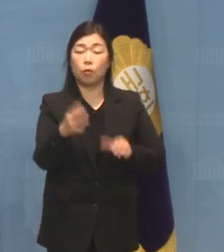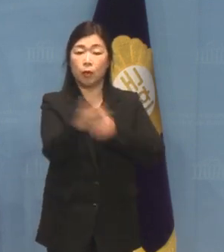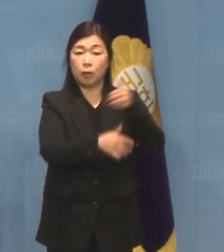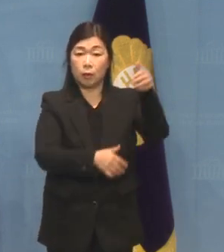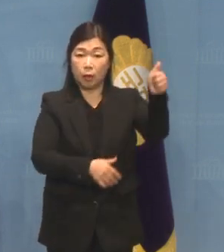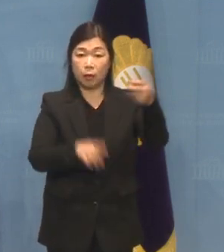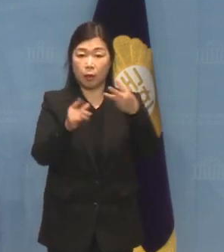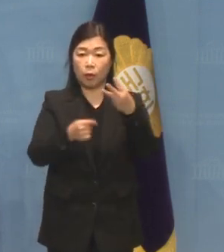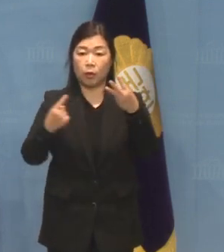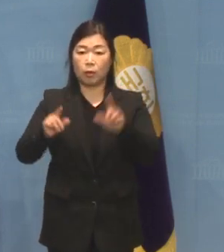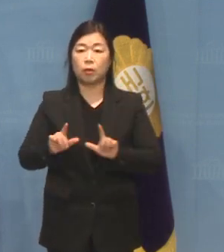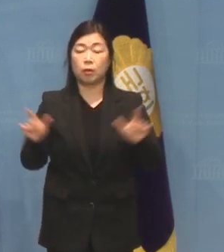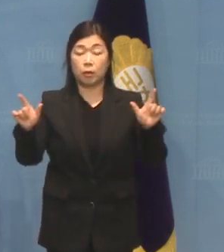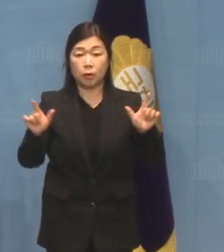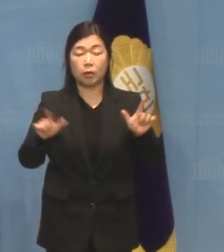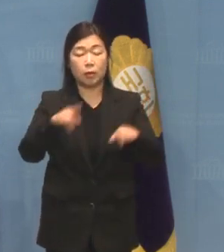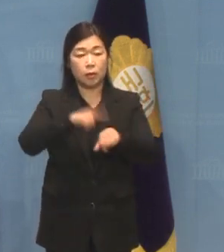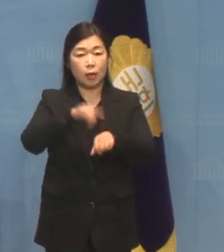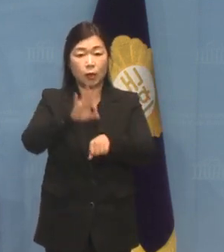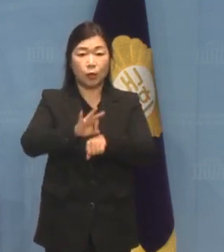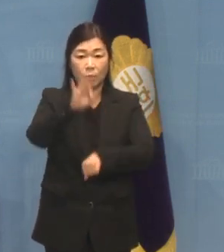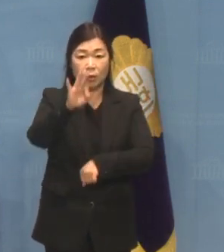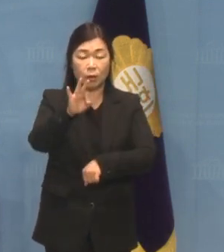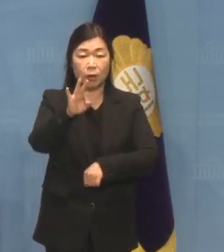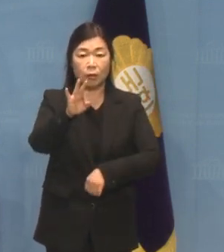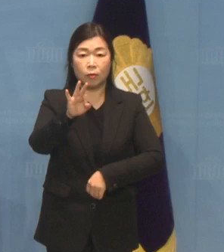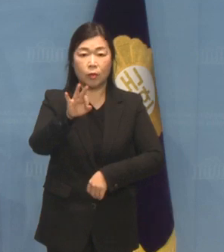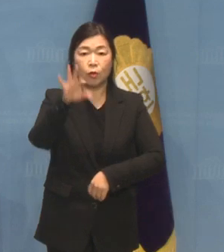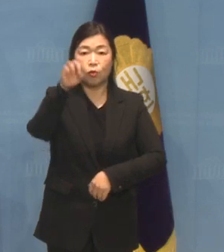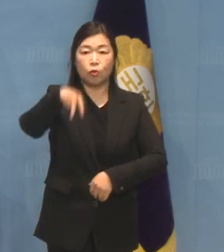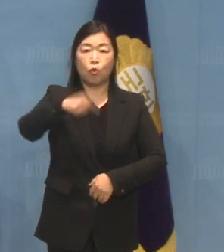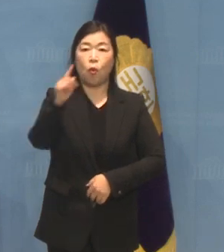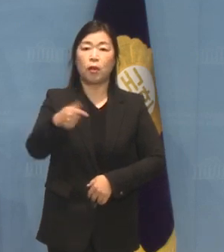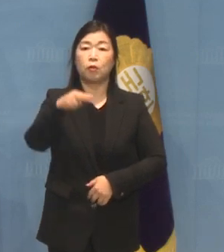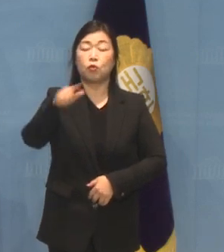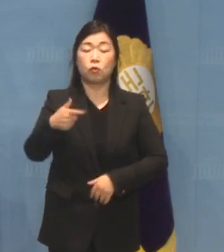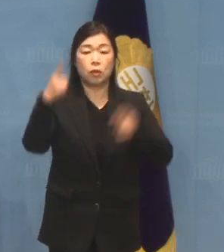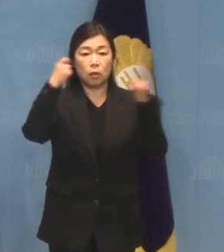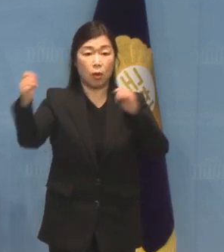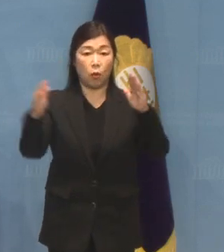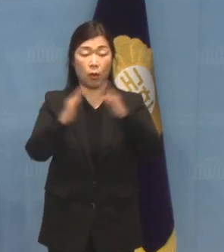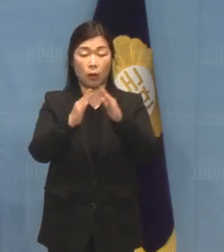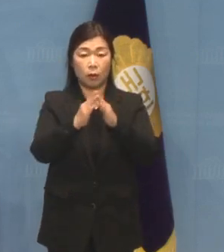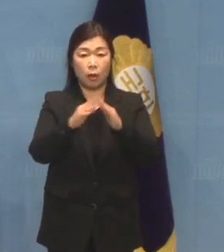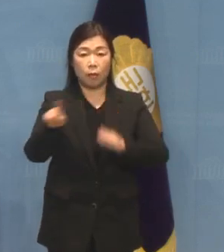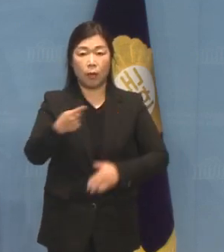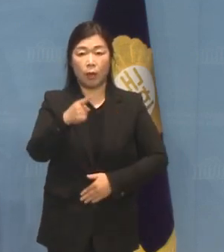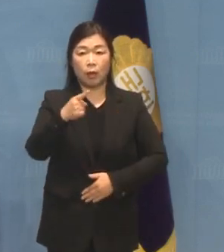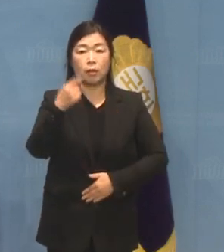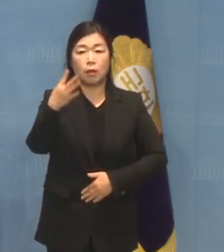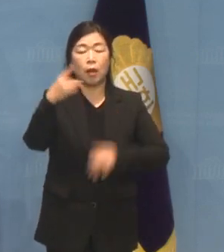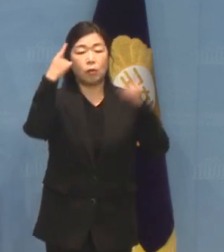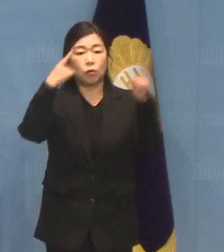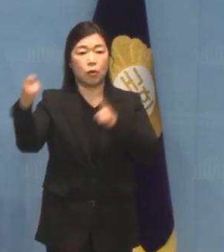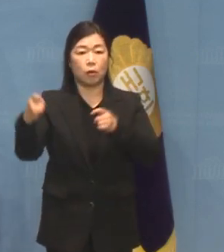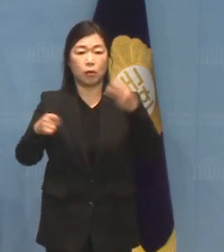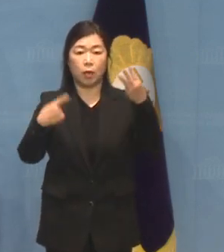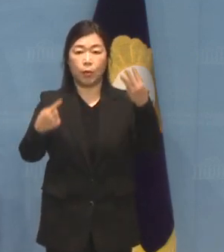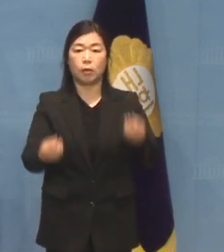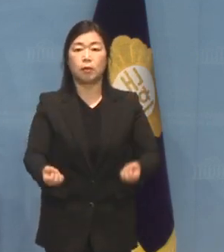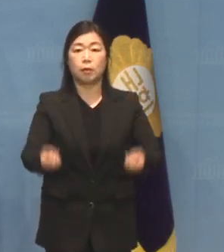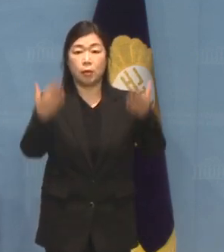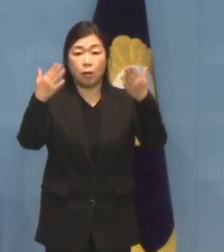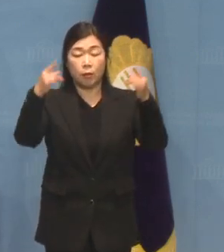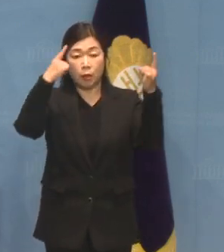3월 1일 수요일 10시 유관순 기념관에서 열리는 제104주년 3.1절 기념식에